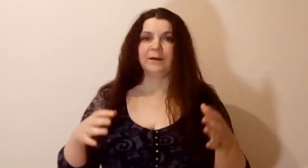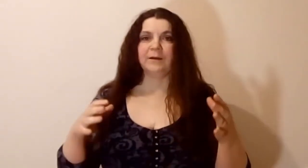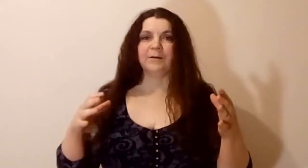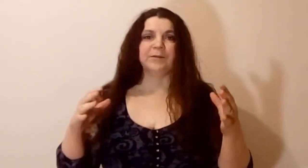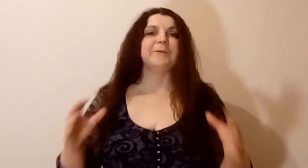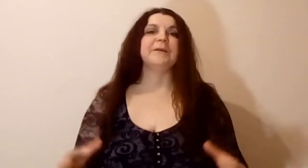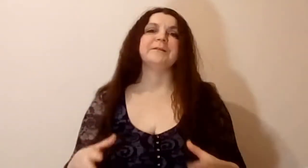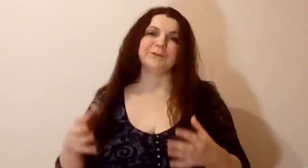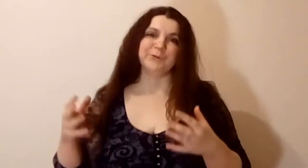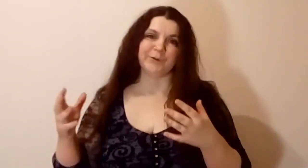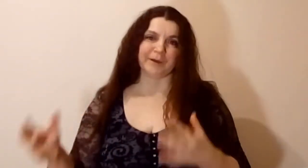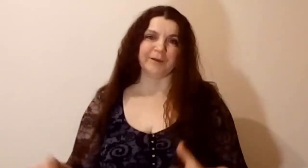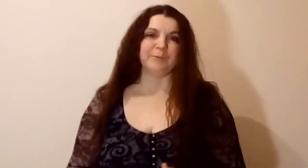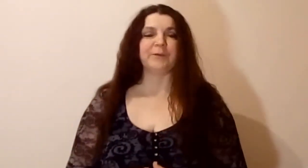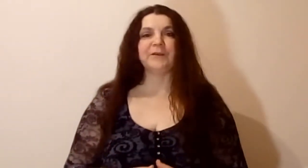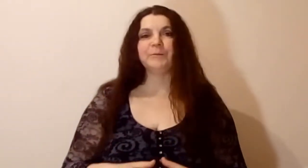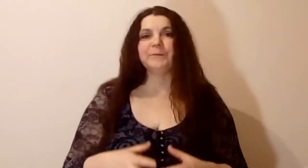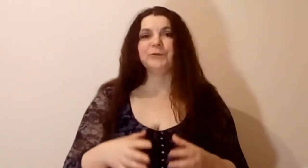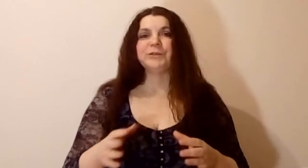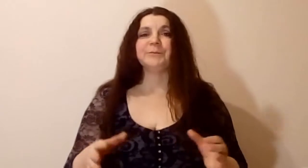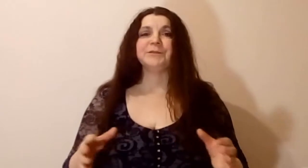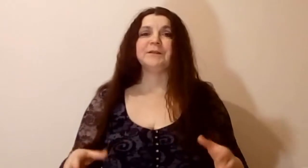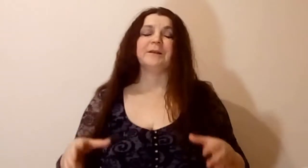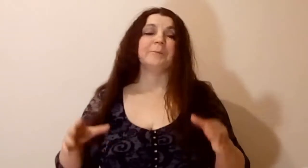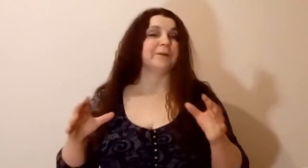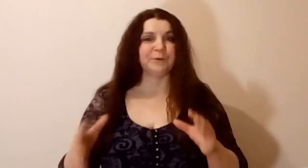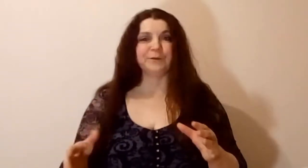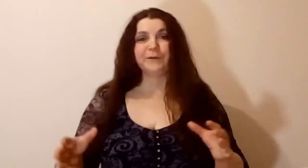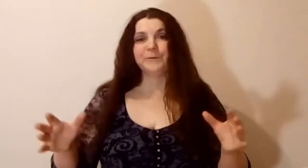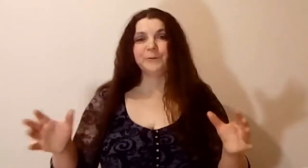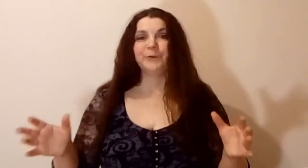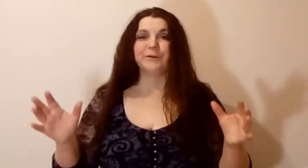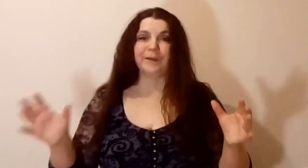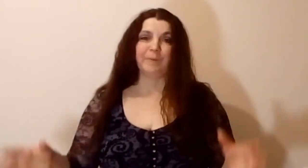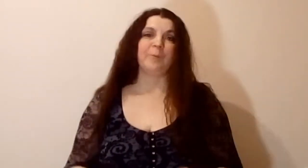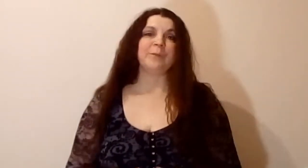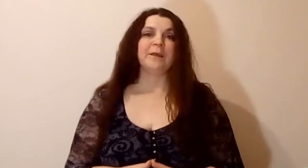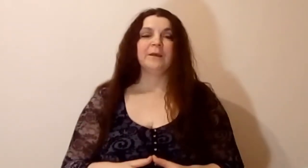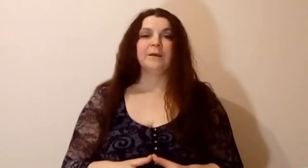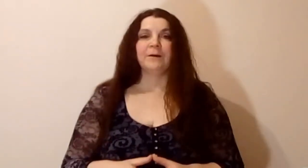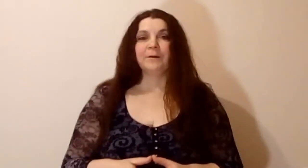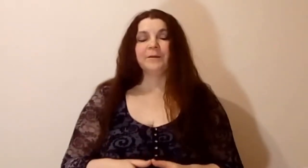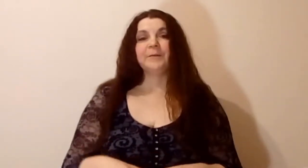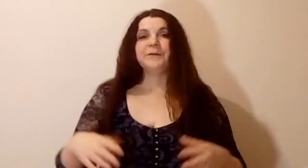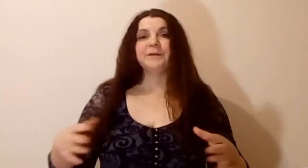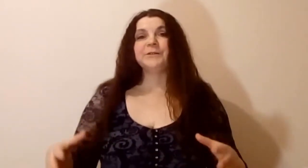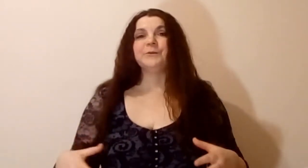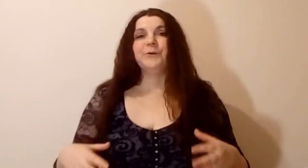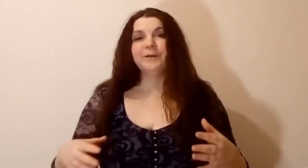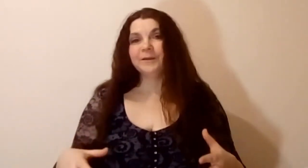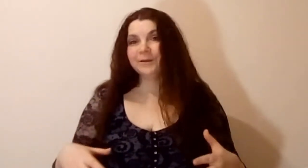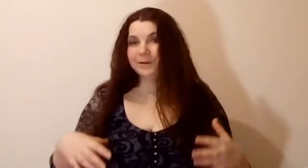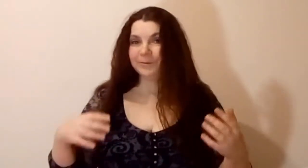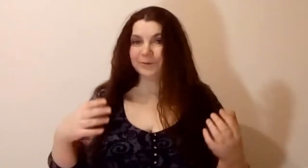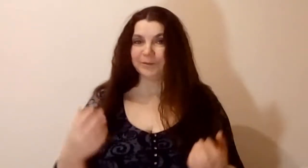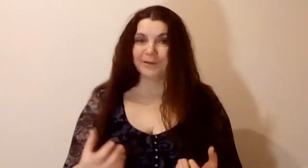Нам есть о чем говорить. Мы, в принципе, можем общаться абсолютно на любую тему. Я поняла, что он на меня